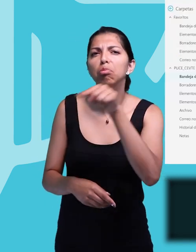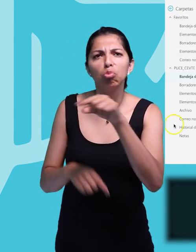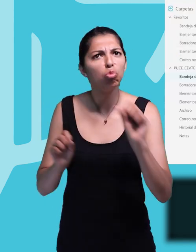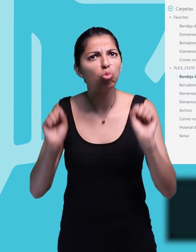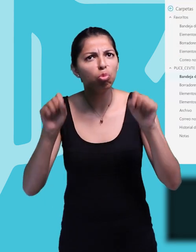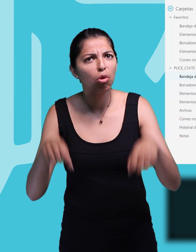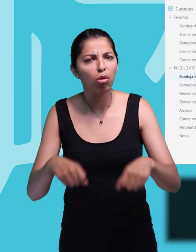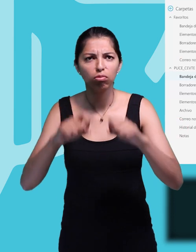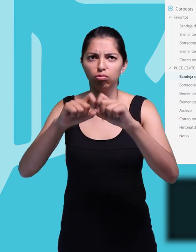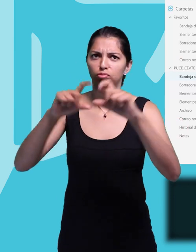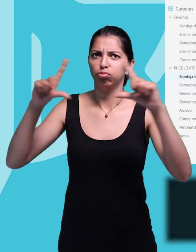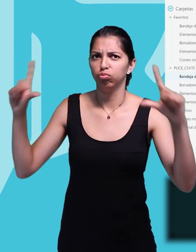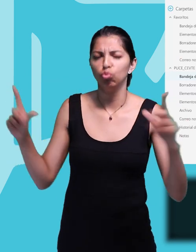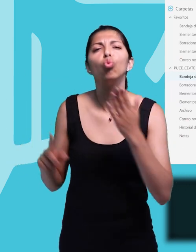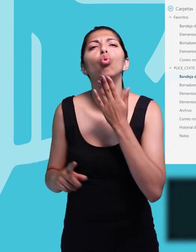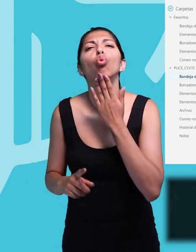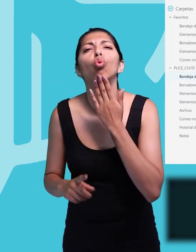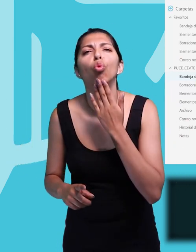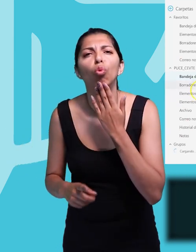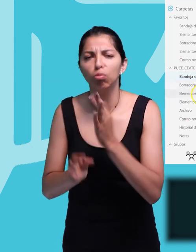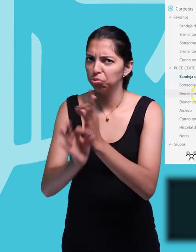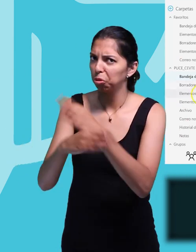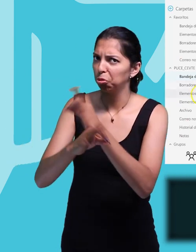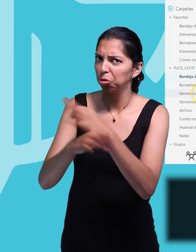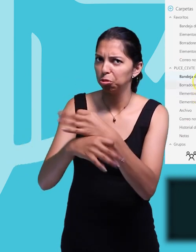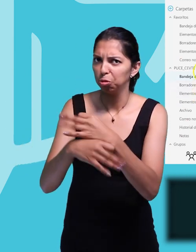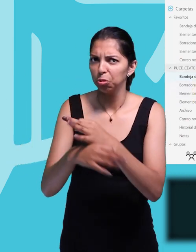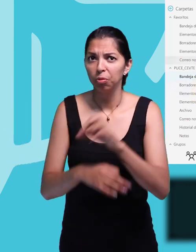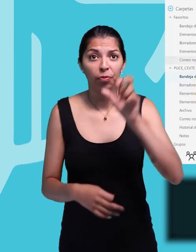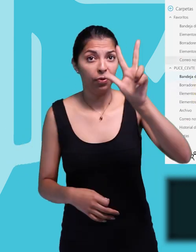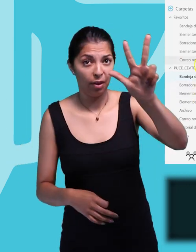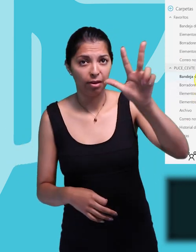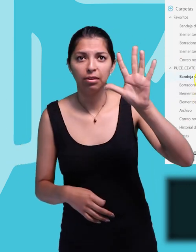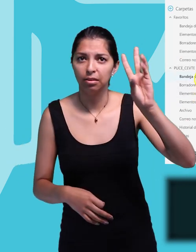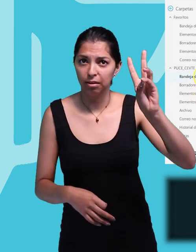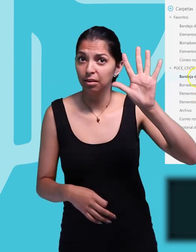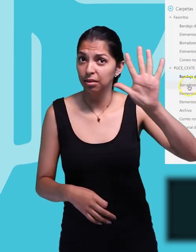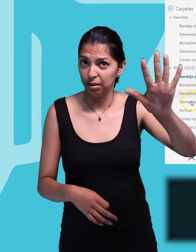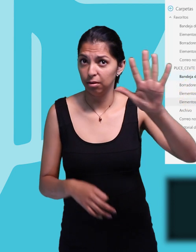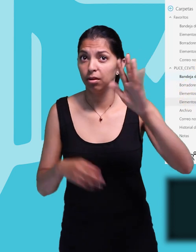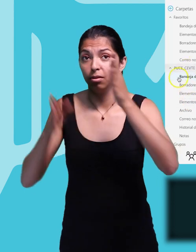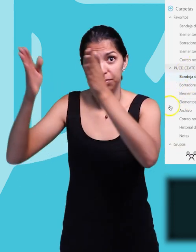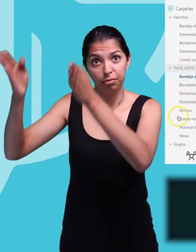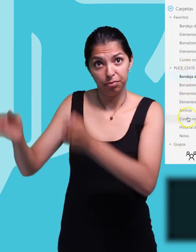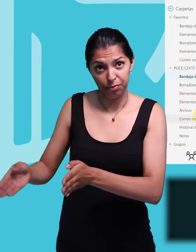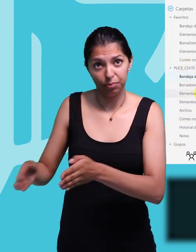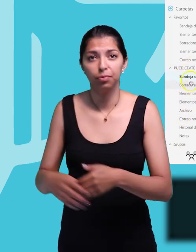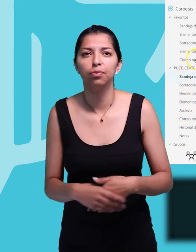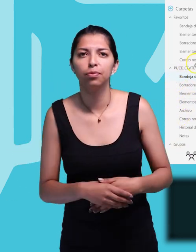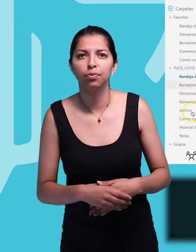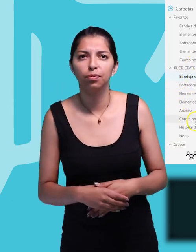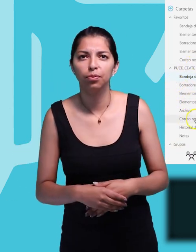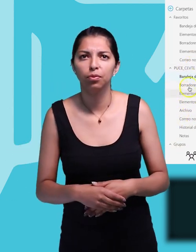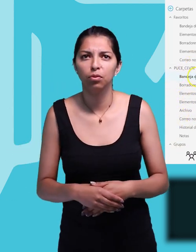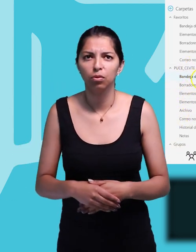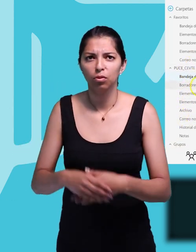Aquí podemos apreciar la interfaz de Microsoft Outlook en la nube del Office 365, donde en la parte izquierda